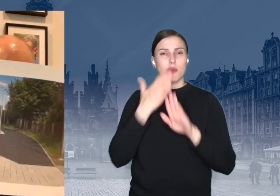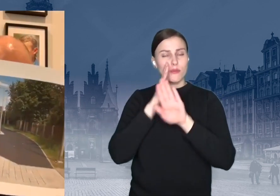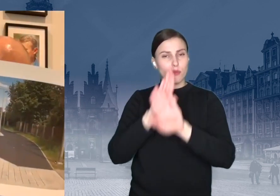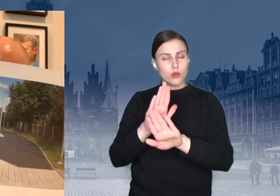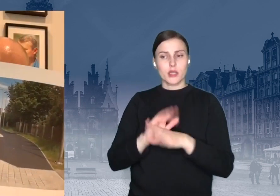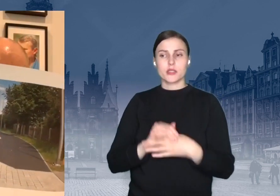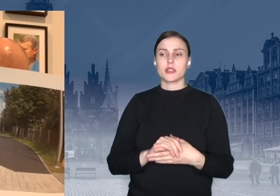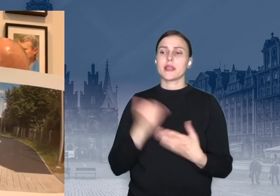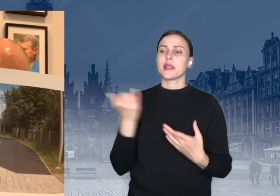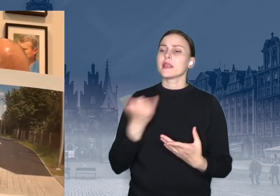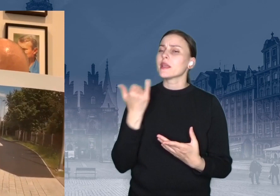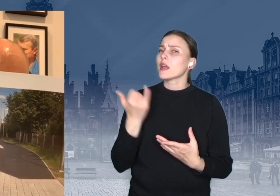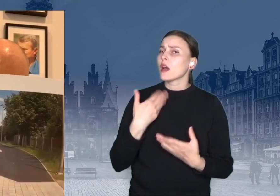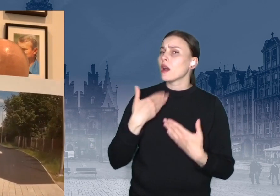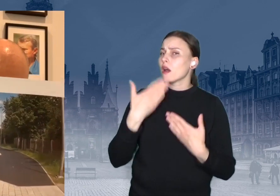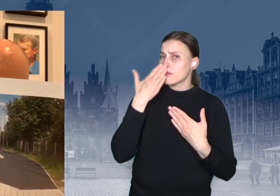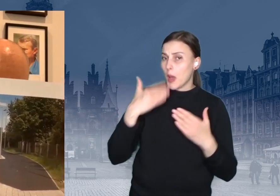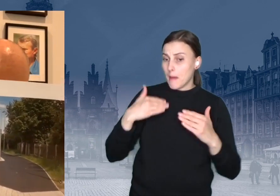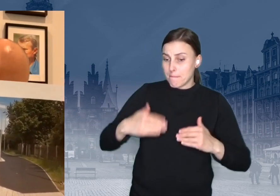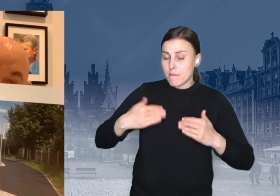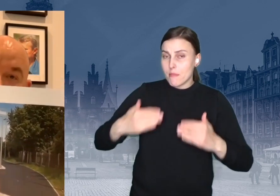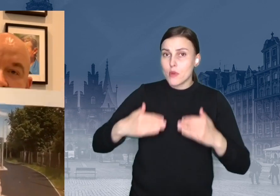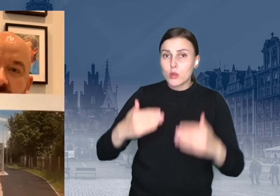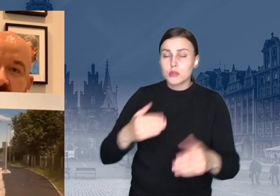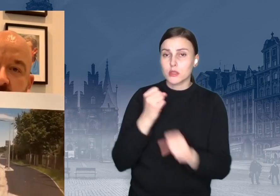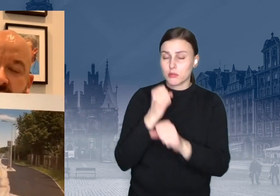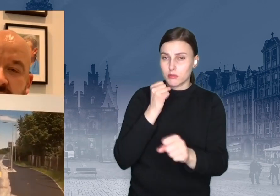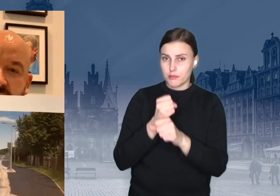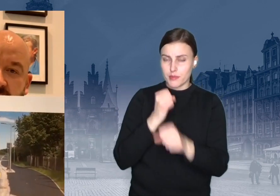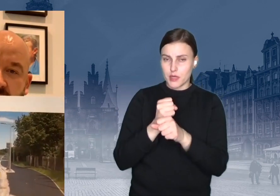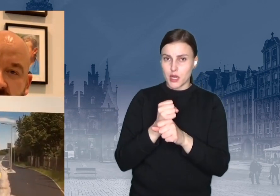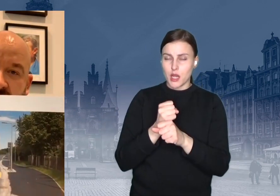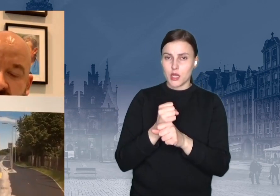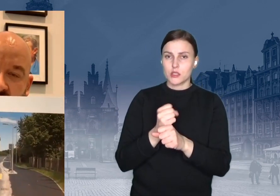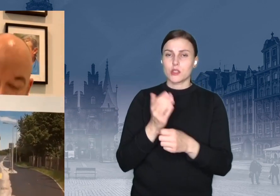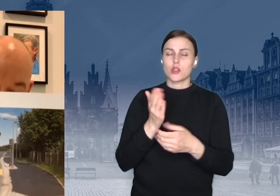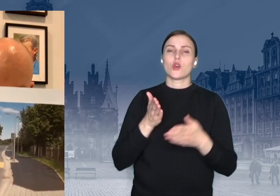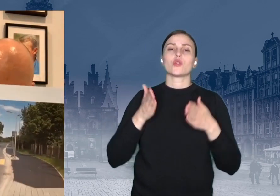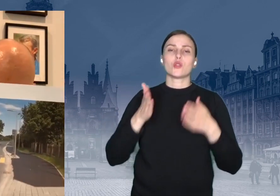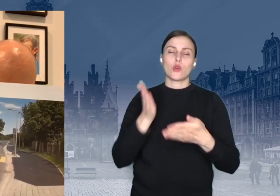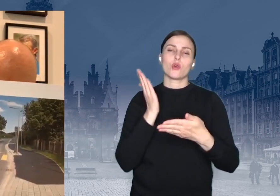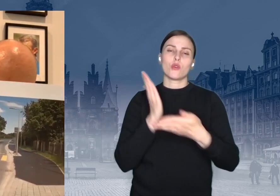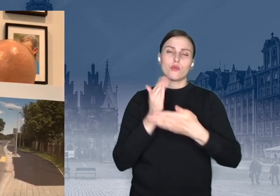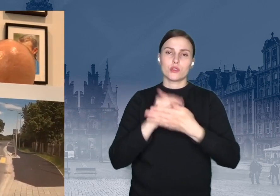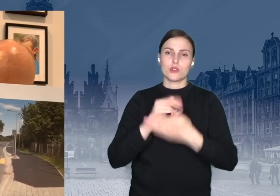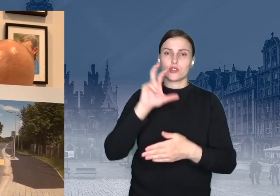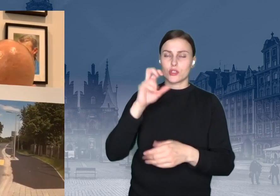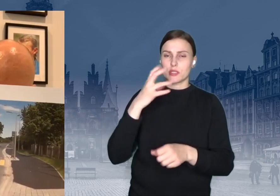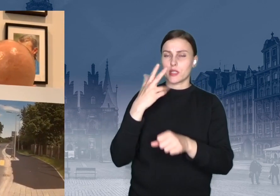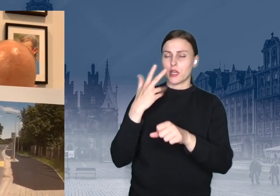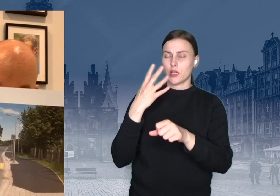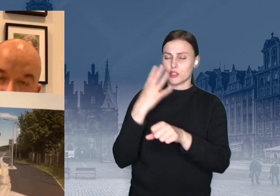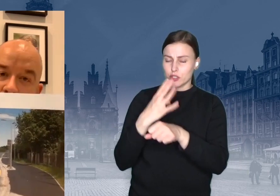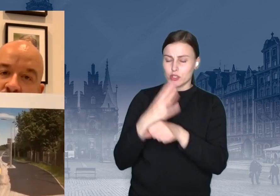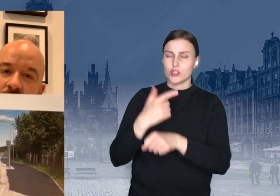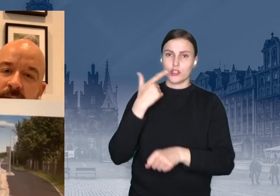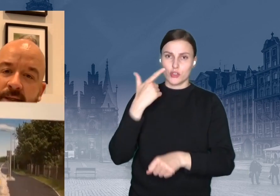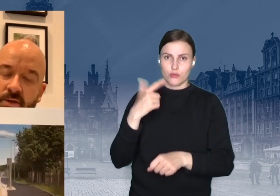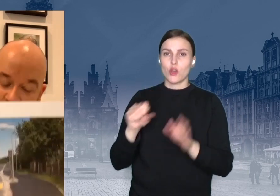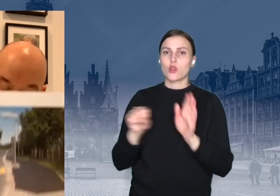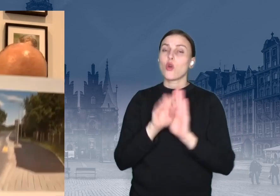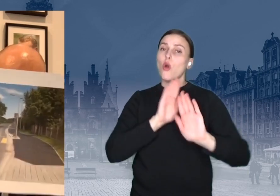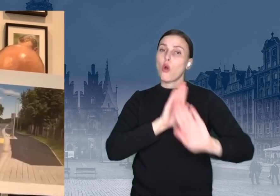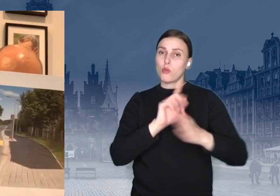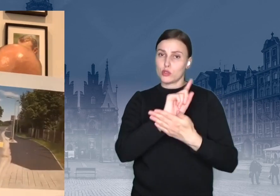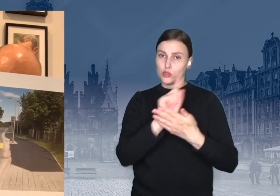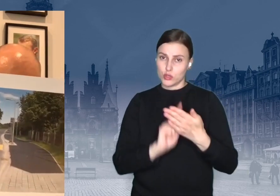wygląda postęp prac, jeżeli chodzi o drogę wojewódzką 342, czyli to jest do Obronik Śląskich, ulica